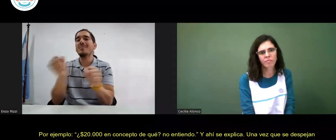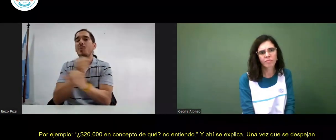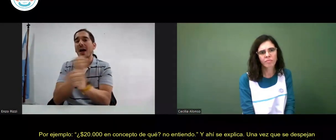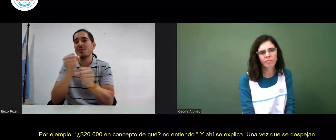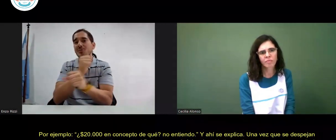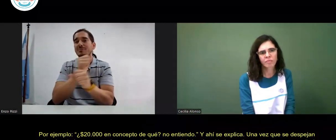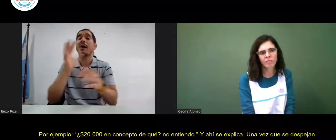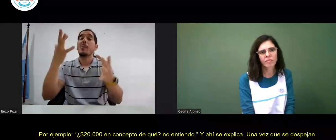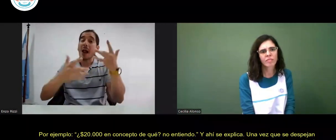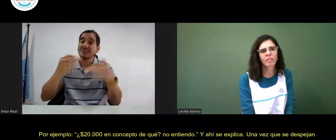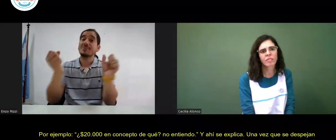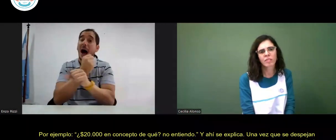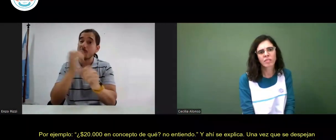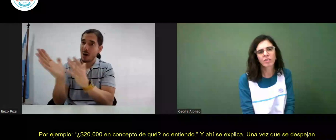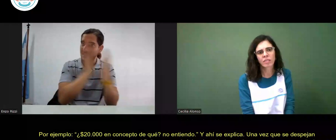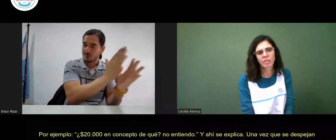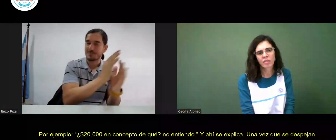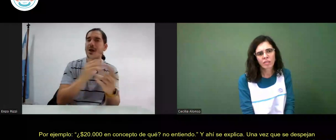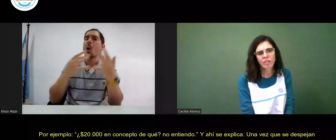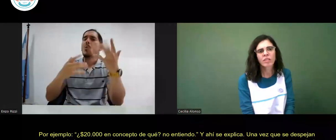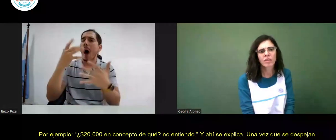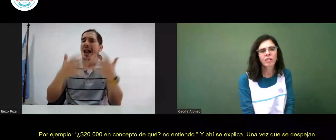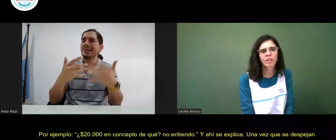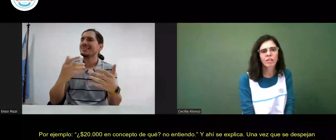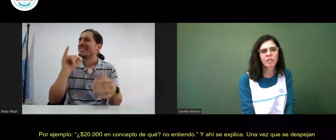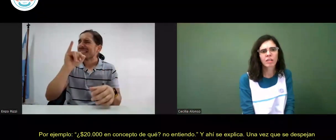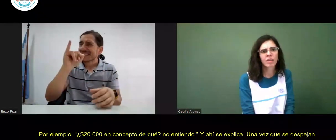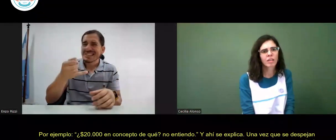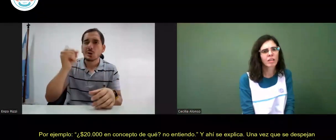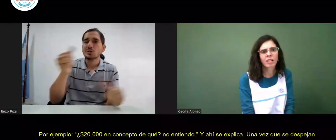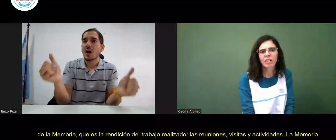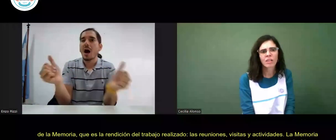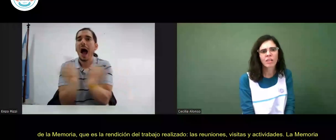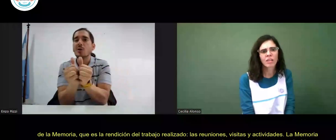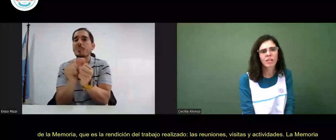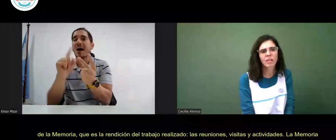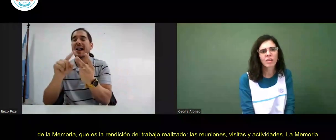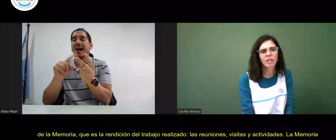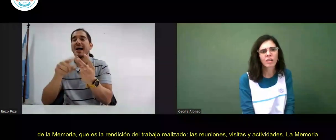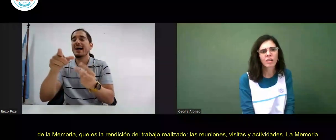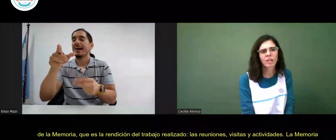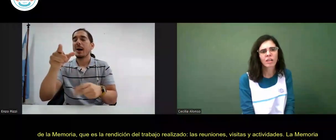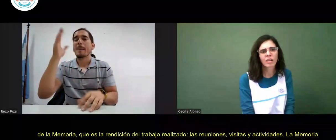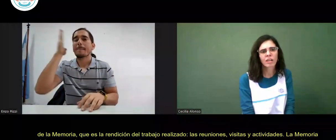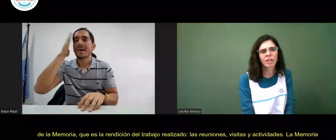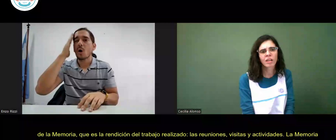anual además el balance tiene que estar acompañado de la memoria